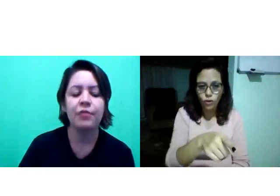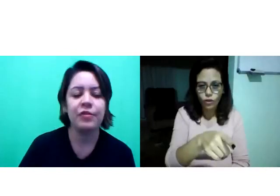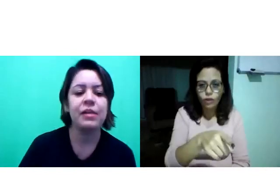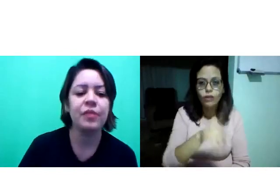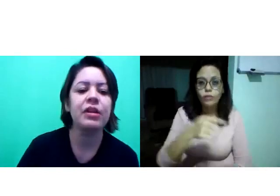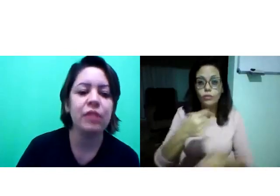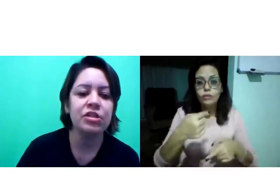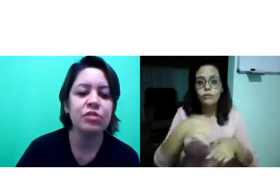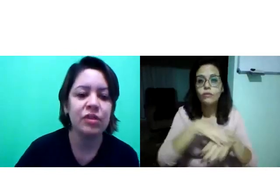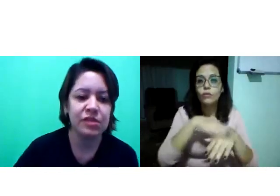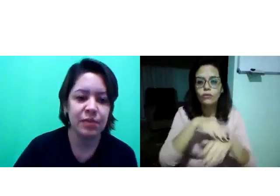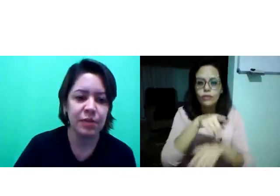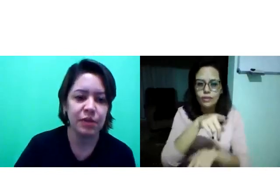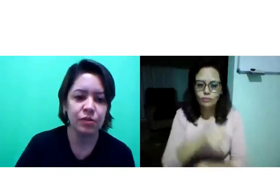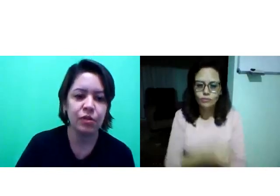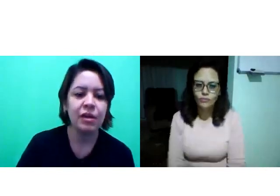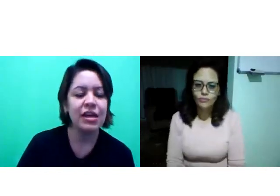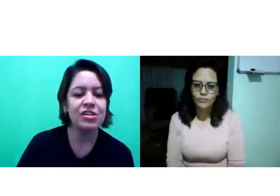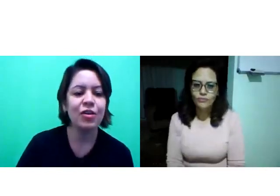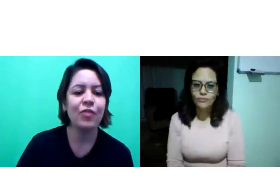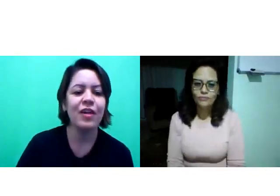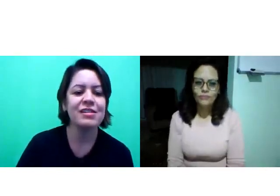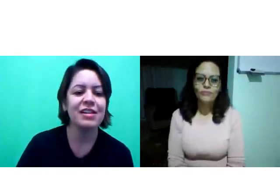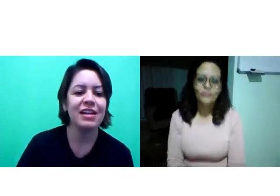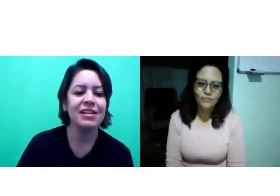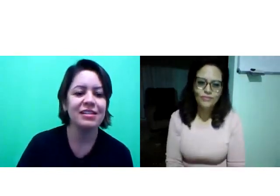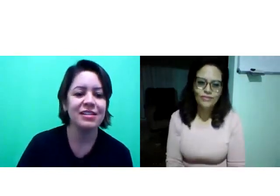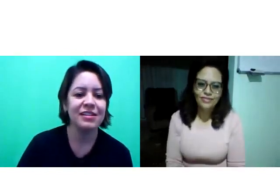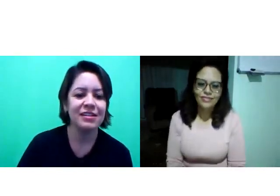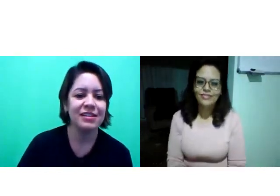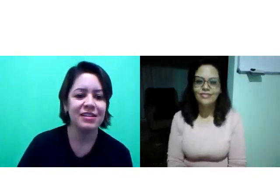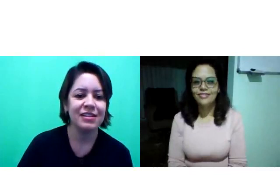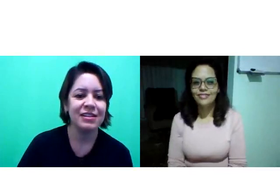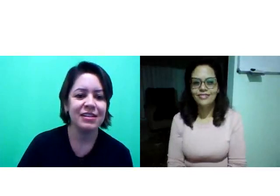Ah, Felipe, eu vou ler o artigo que você me mandou e a gente conversa daí.